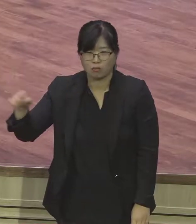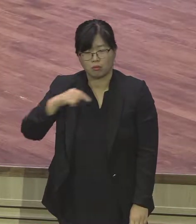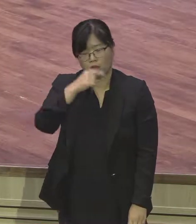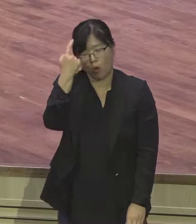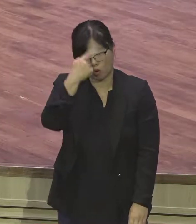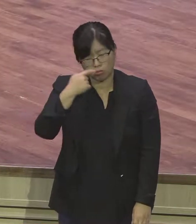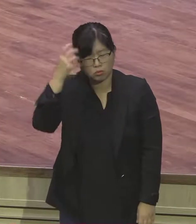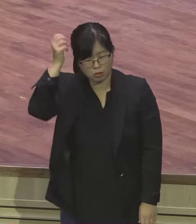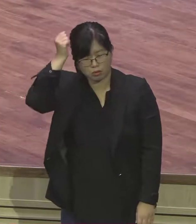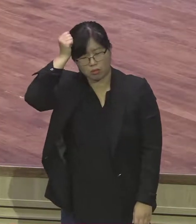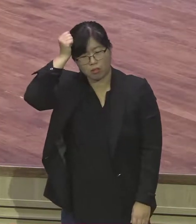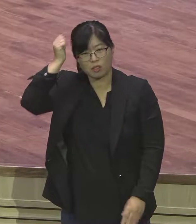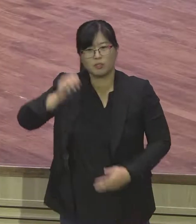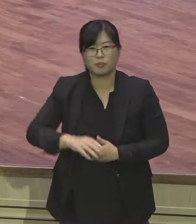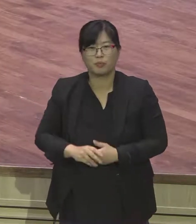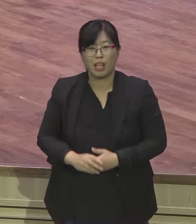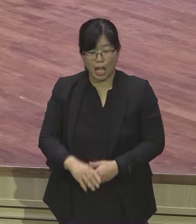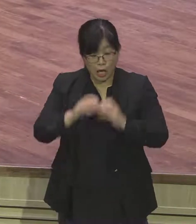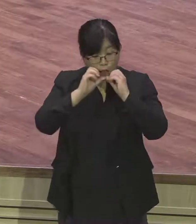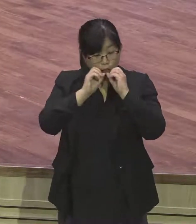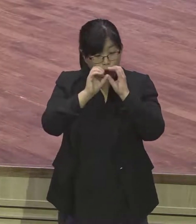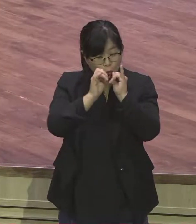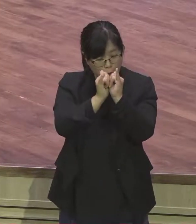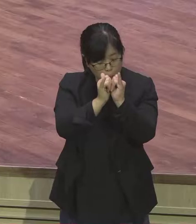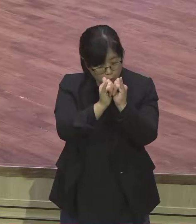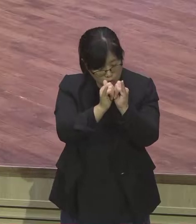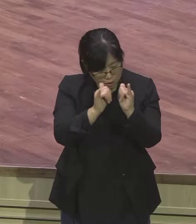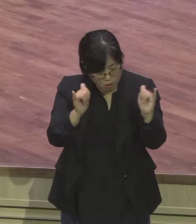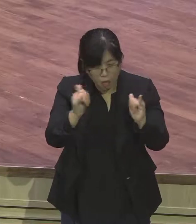하나님 나라의 스타들이에요.